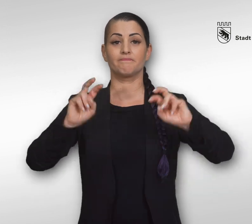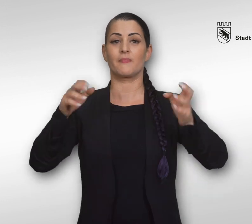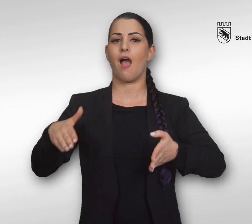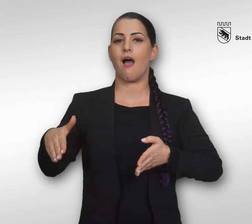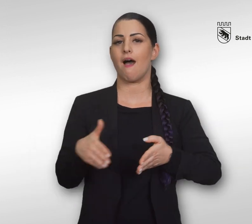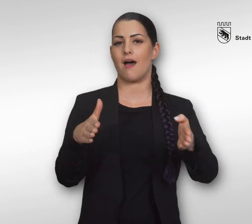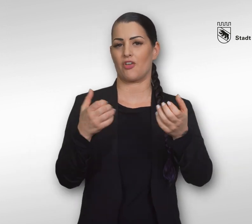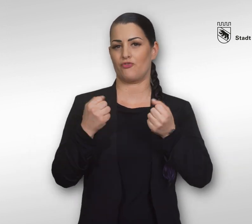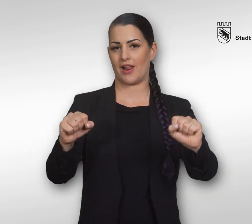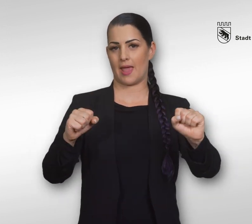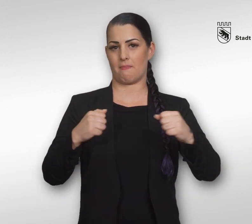Aare-Freibäder